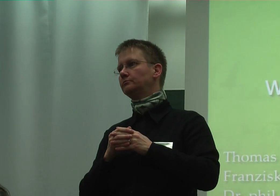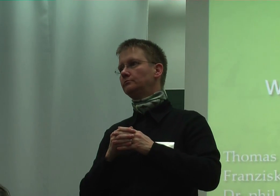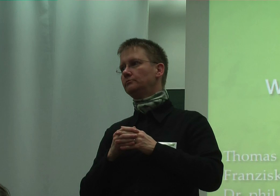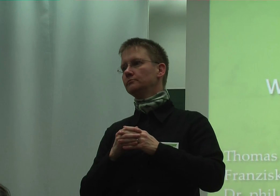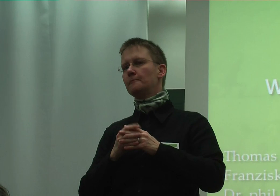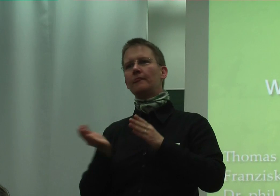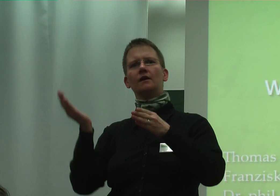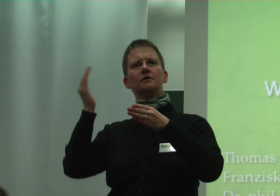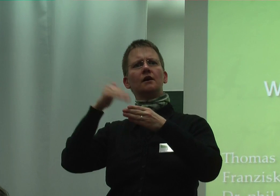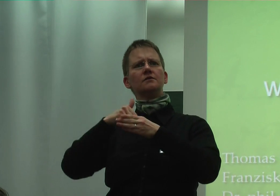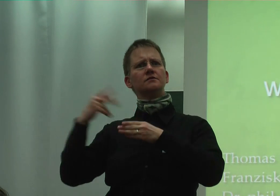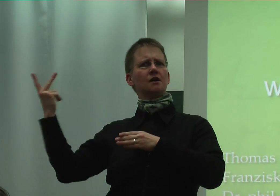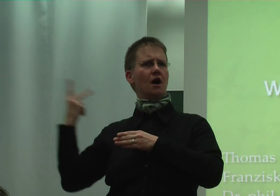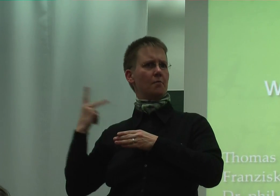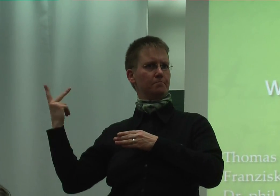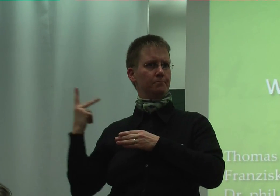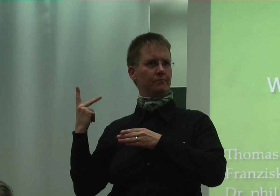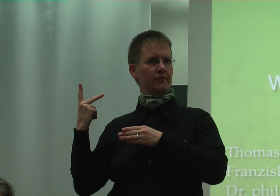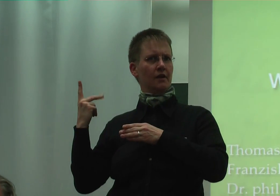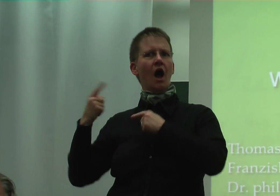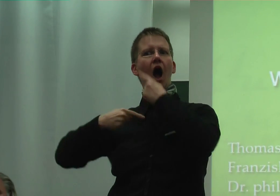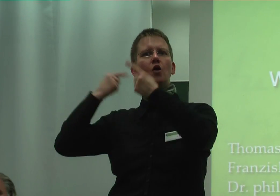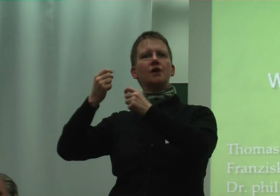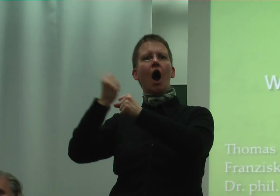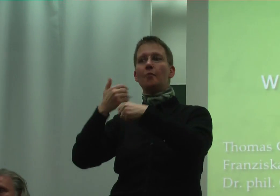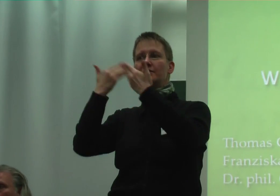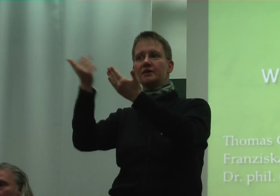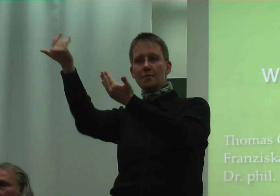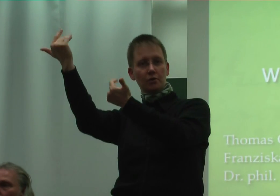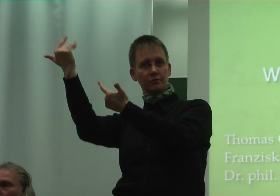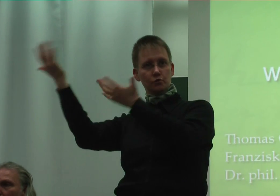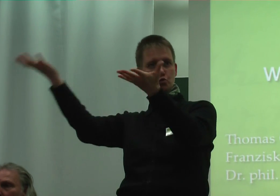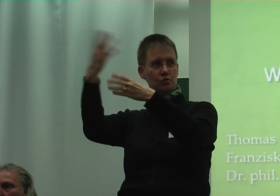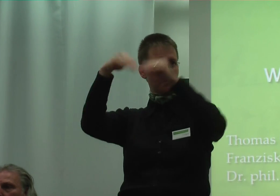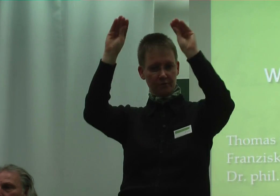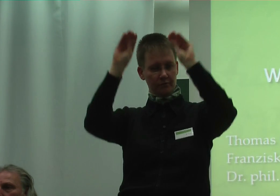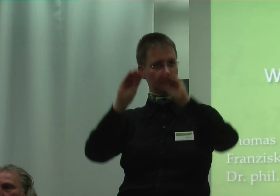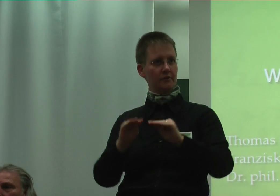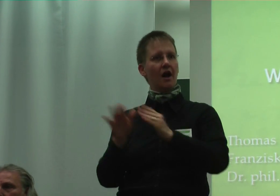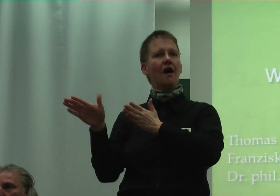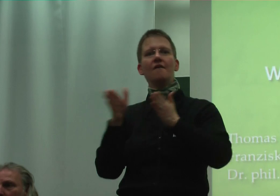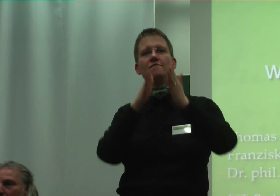haben wir, wie gesagt, Aussagen von Arbeitgebern zusammengestellt, die diesen Weg bereits gegangen sind,